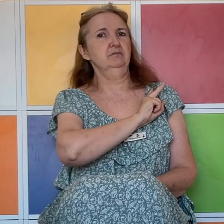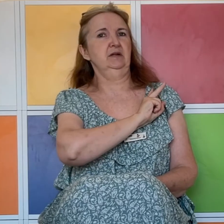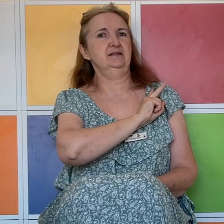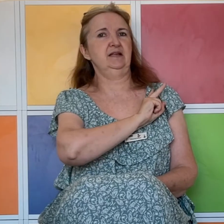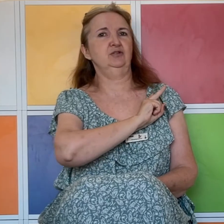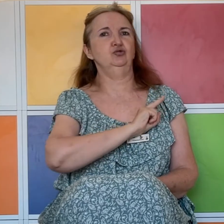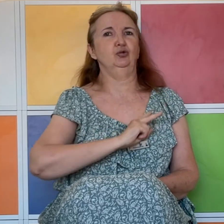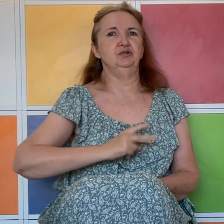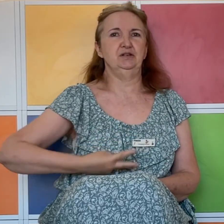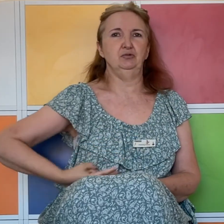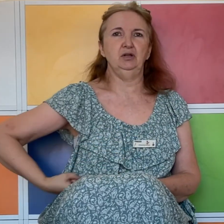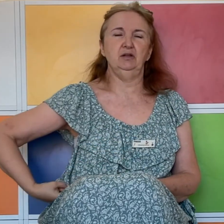la ceinture de sécurité.